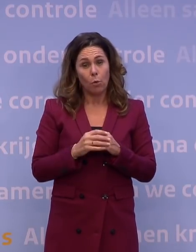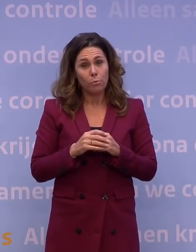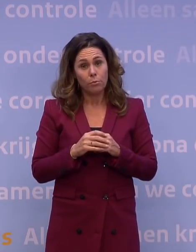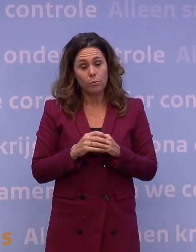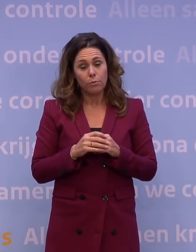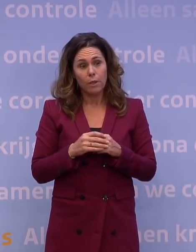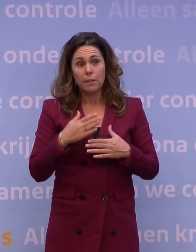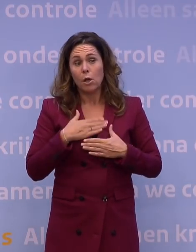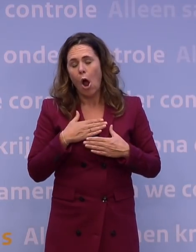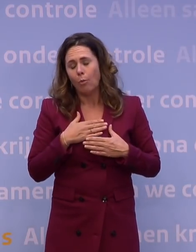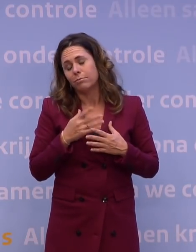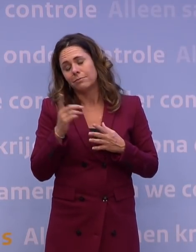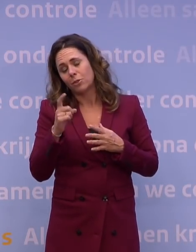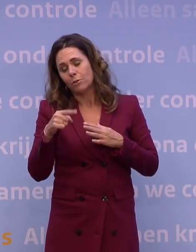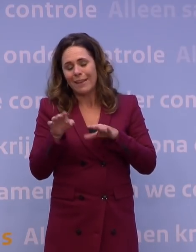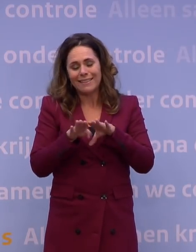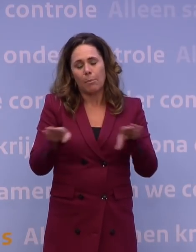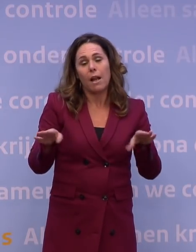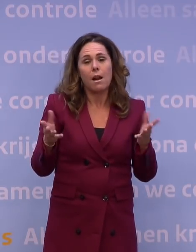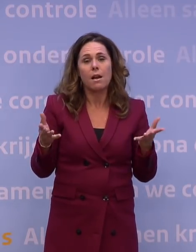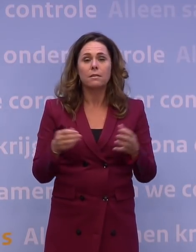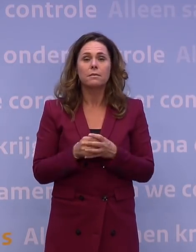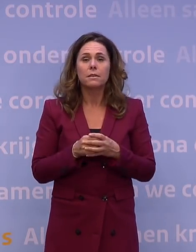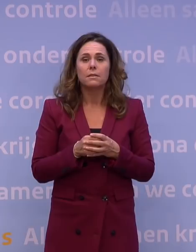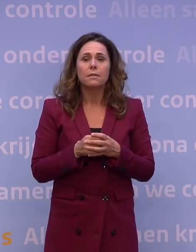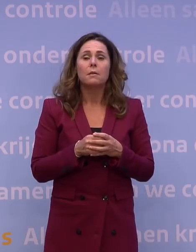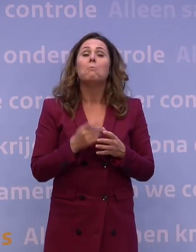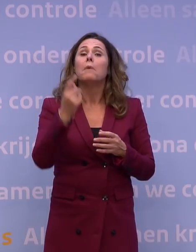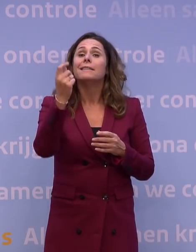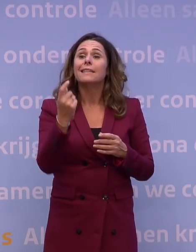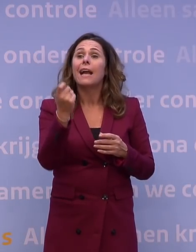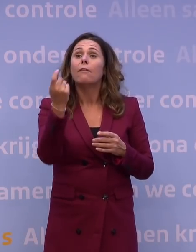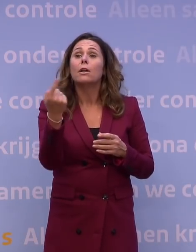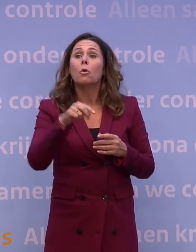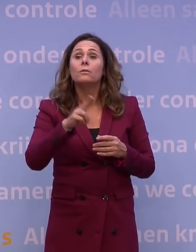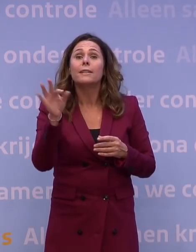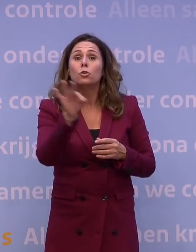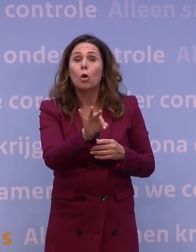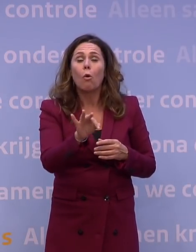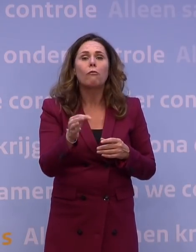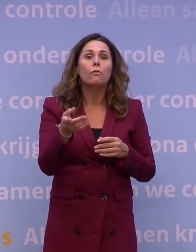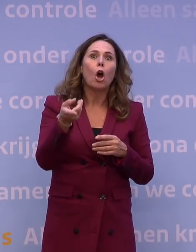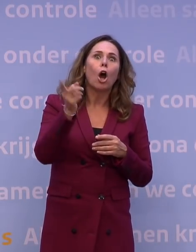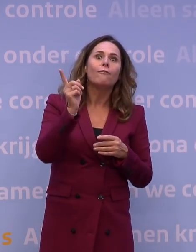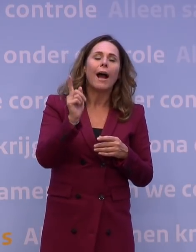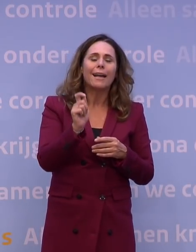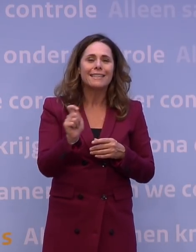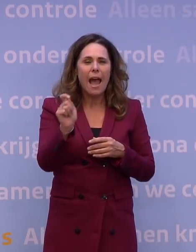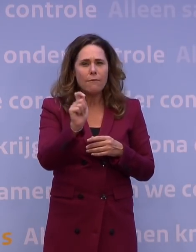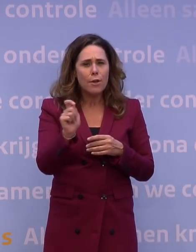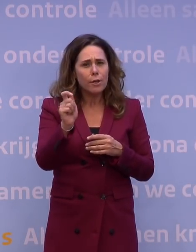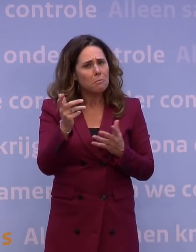het weer stabieler wordt. Stel, daarna komt die signaalwaarde weer op een gevaarlijk getal, ik hoop dat mensen het nog volgen.